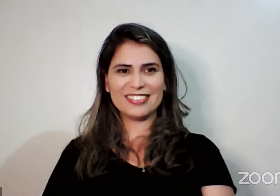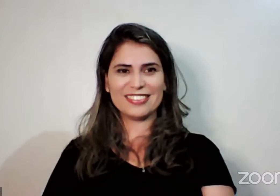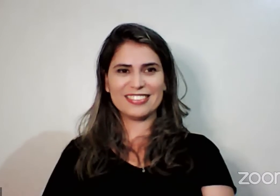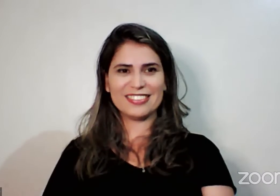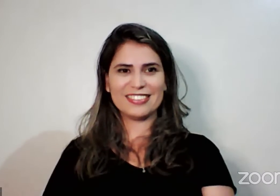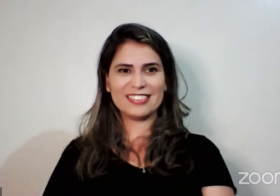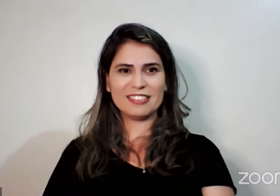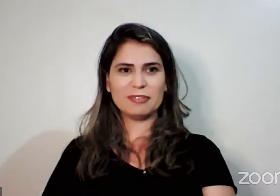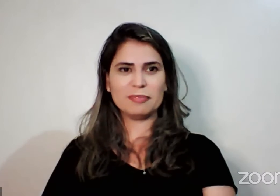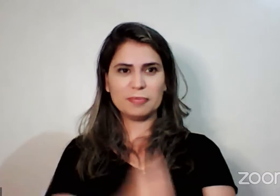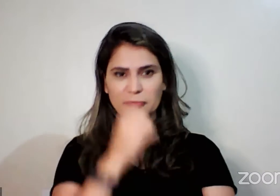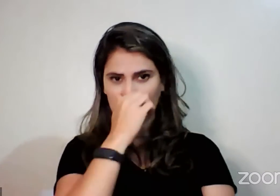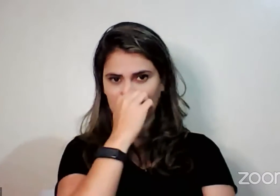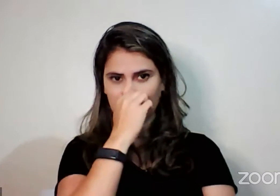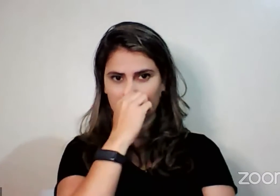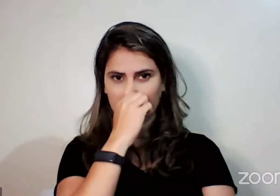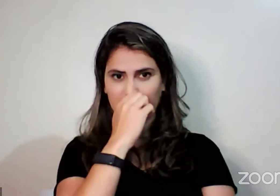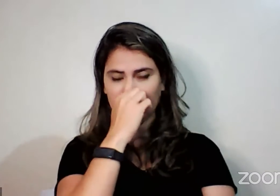Pronto. Está carregando.